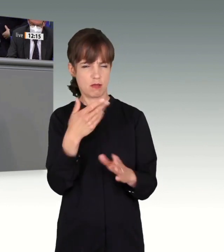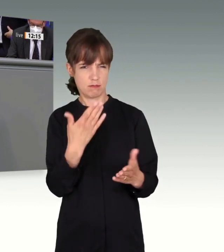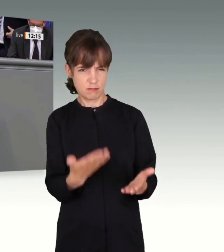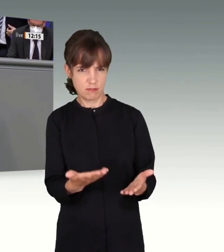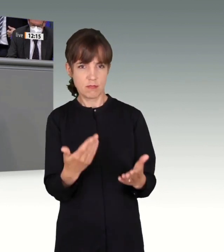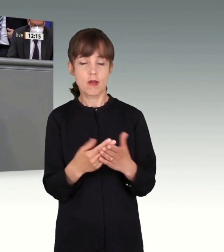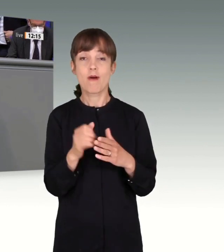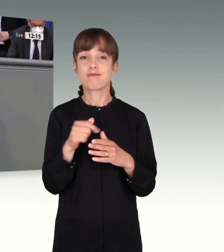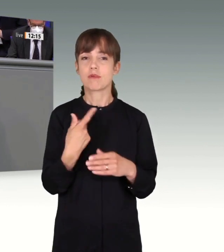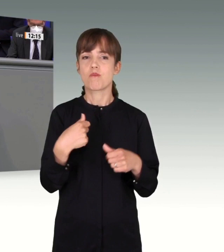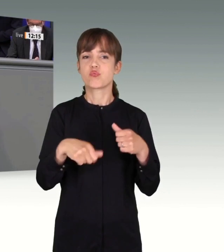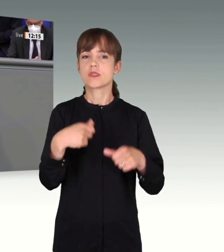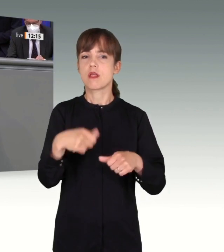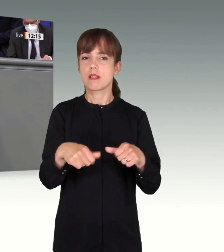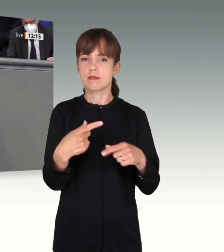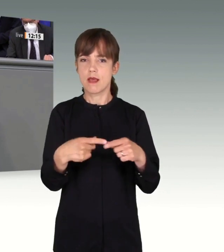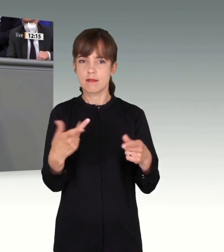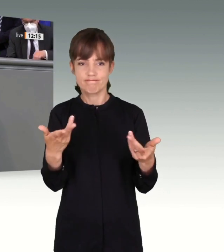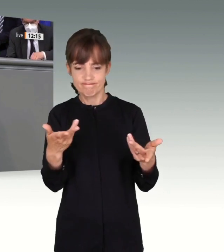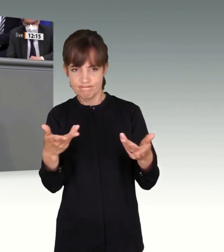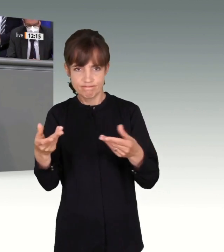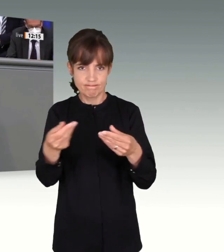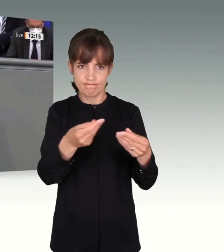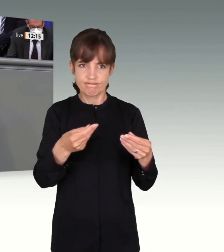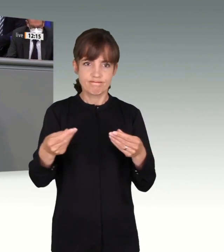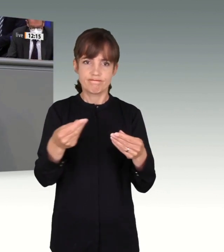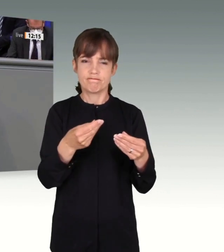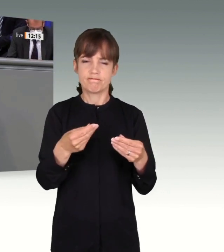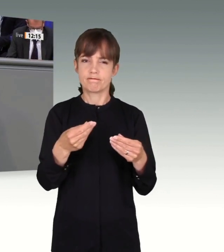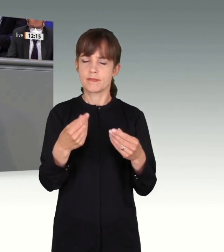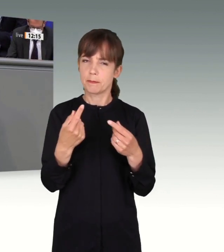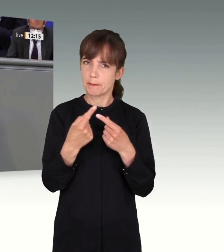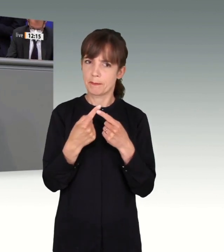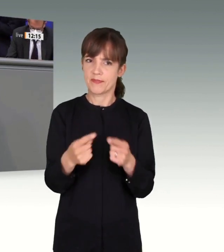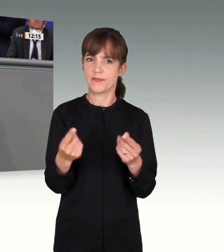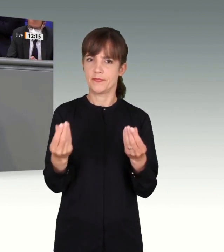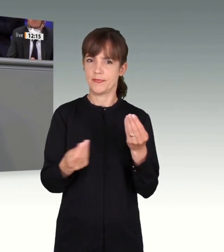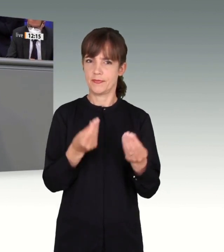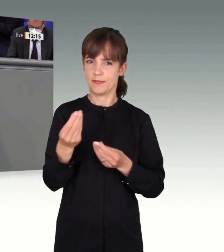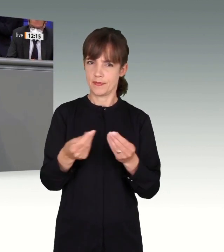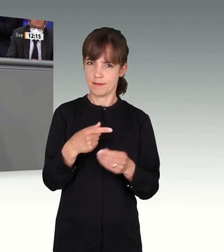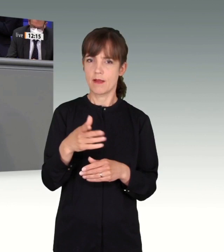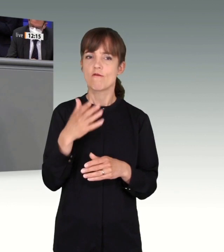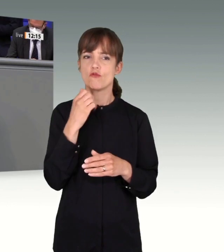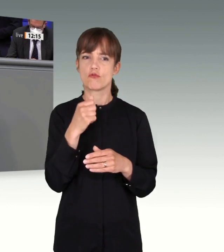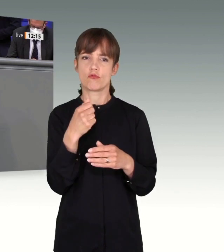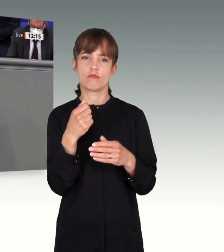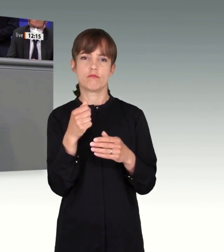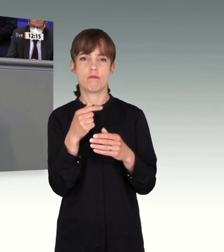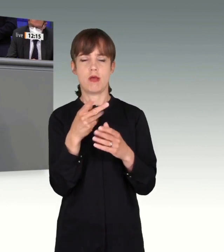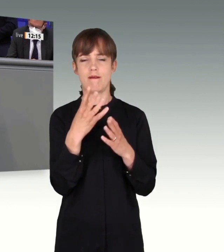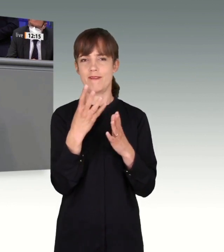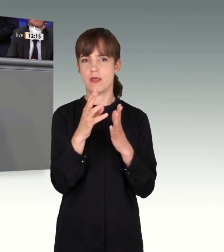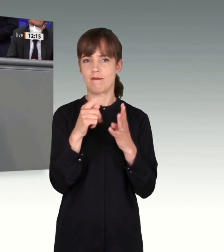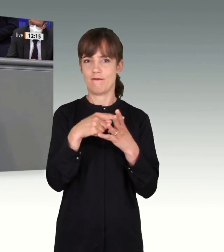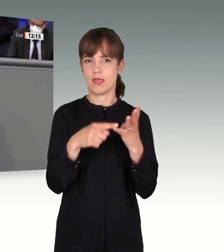mich hier aufgrund der begrenzten Redezeit lediglich auf vier Fälle eingehen. Wussten Sie, dass Anis Amri, der vermeintliche Attentäter des